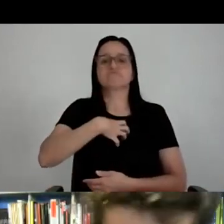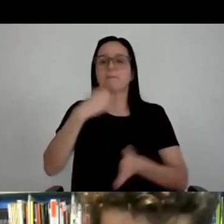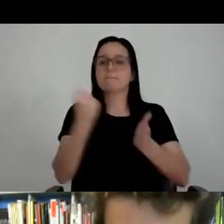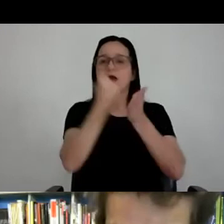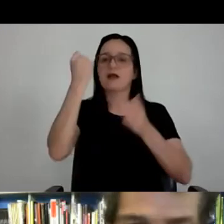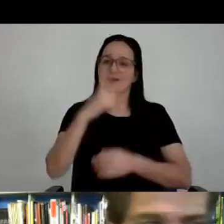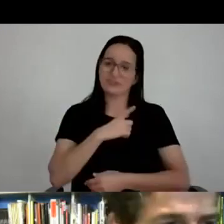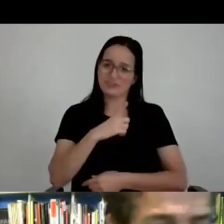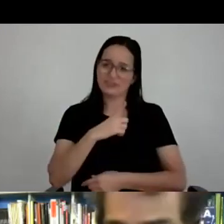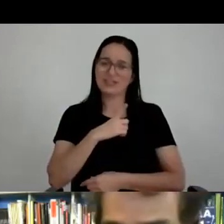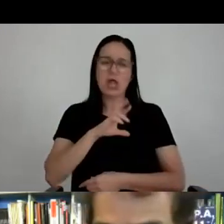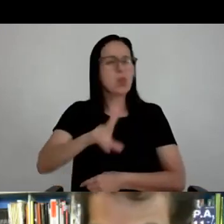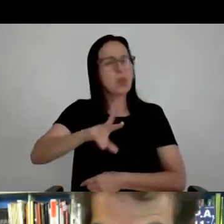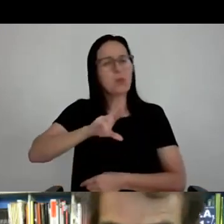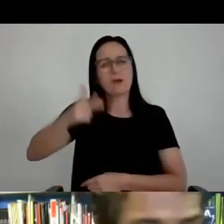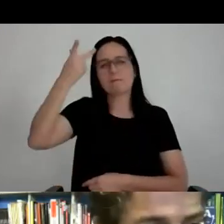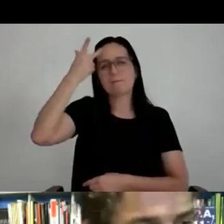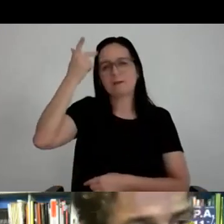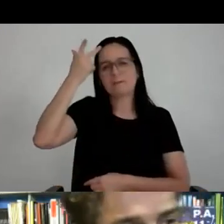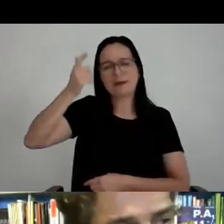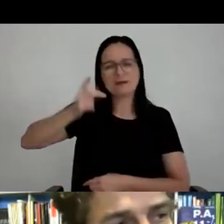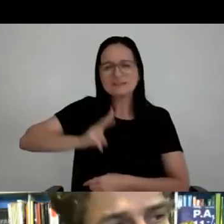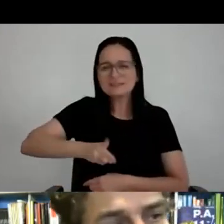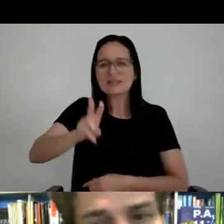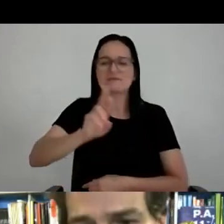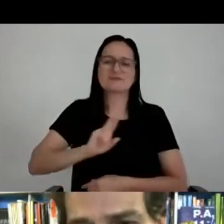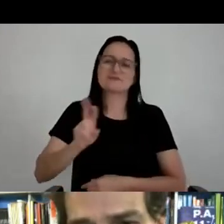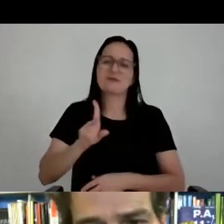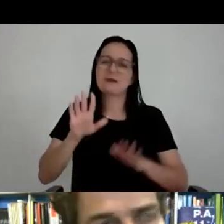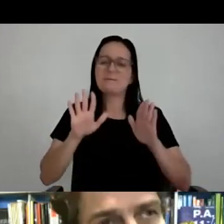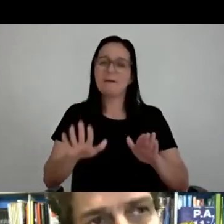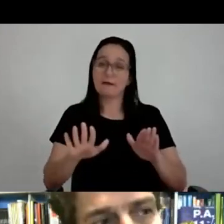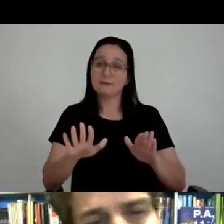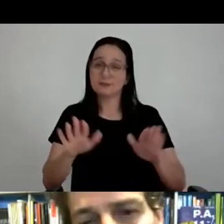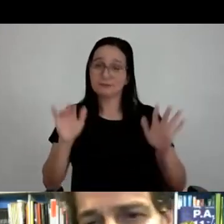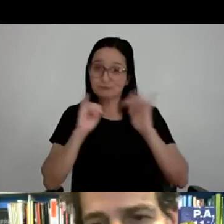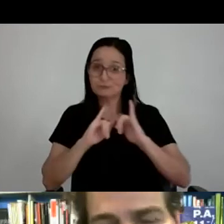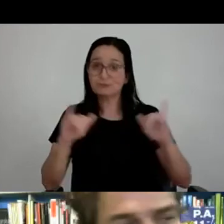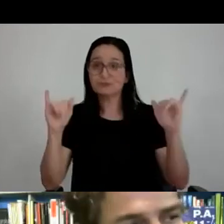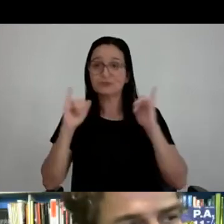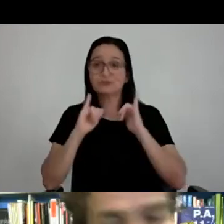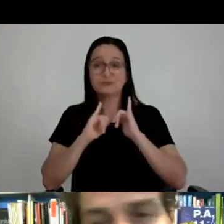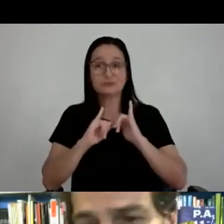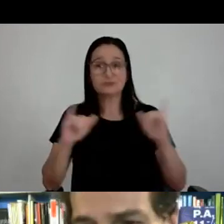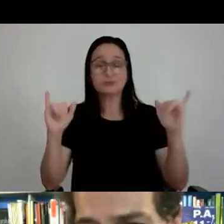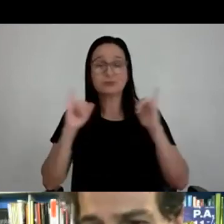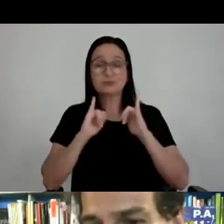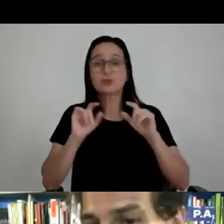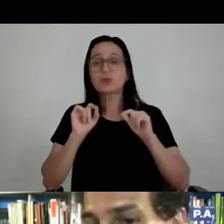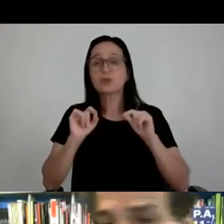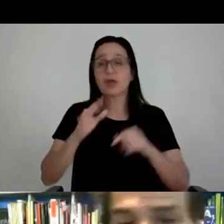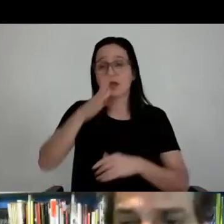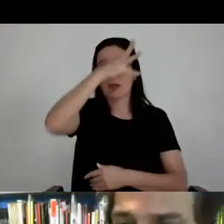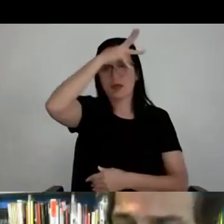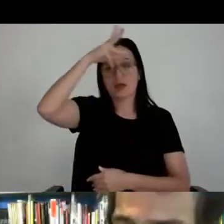é uma coisa comum, não é uma coisa que a gente acerta sempre, mas, e a campanha, a campanha do Amazônia Live,